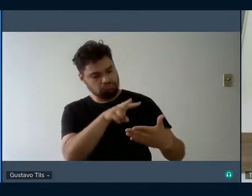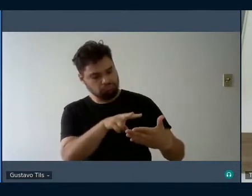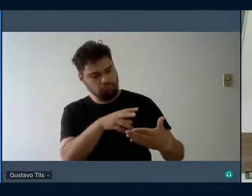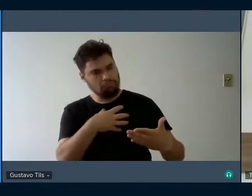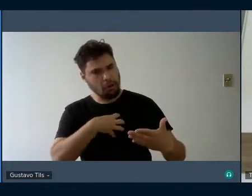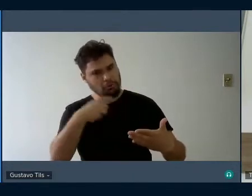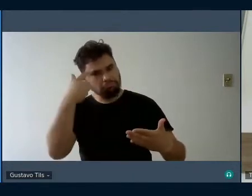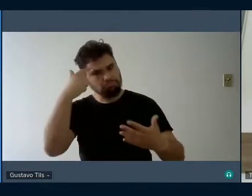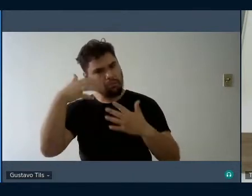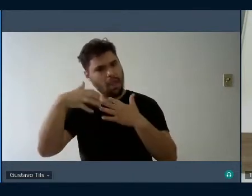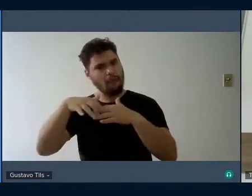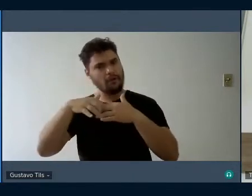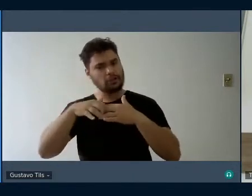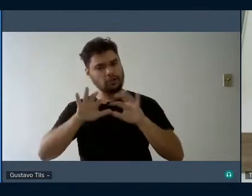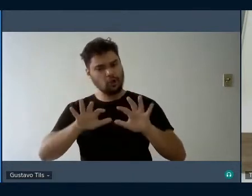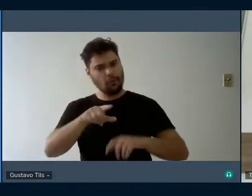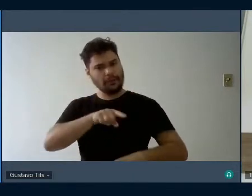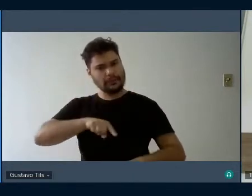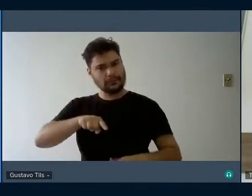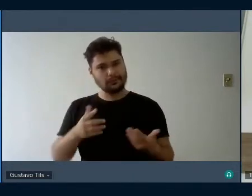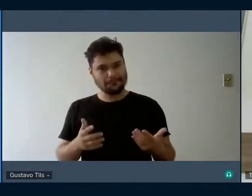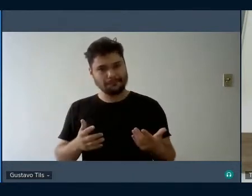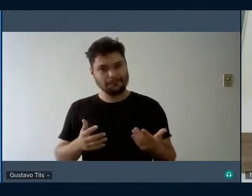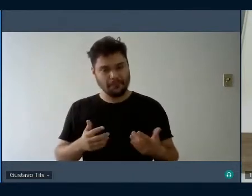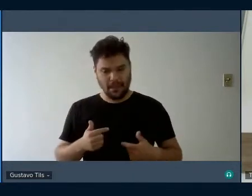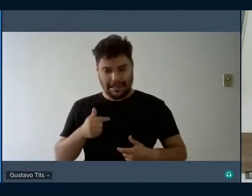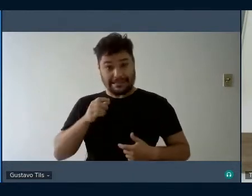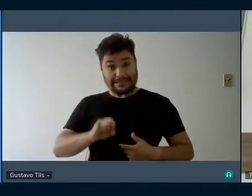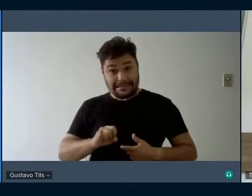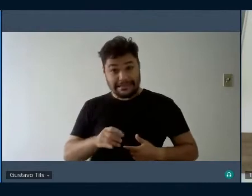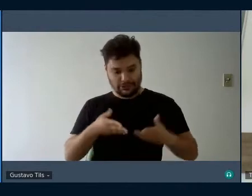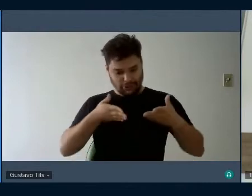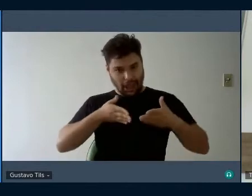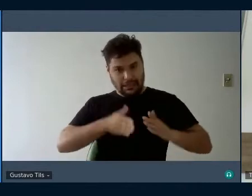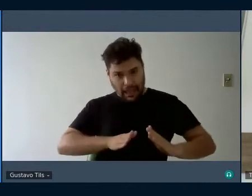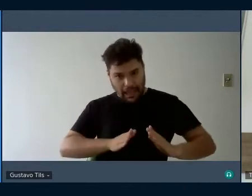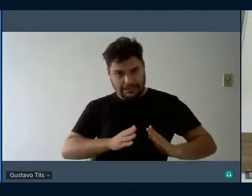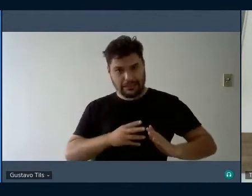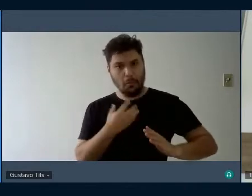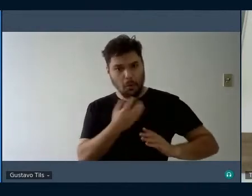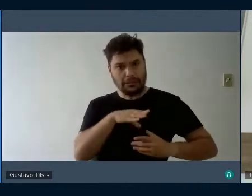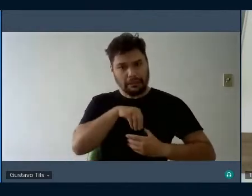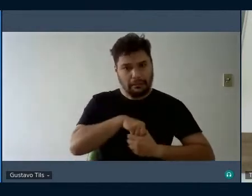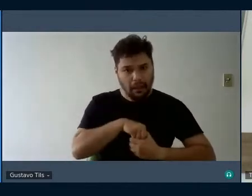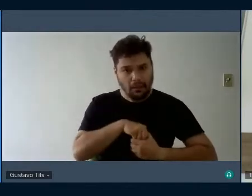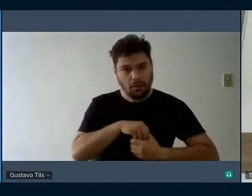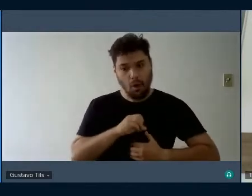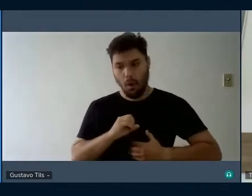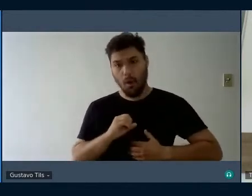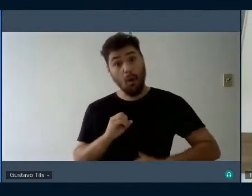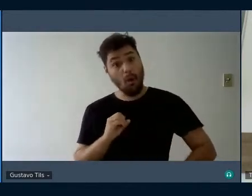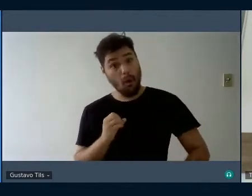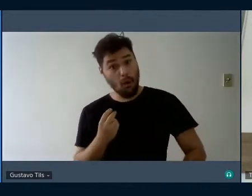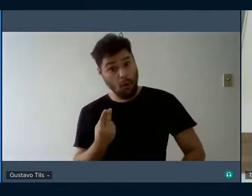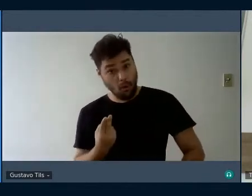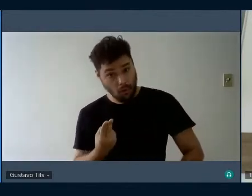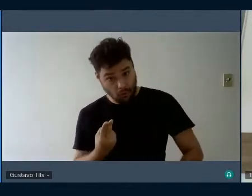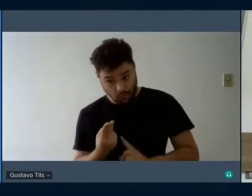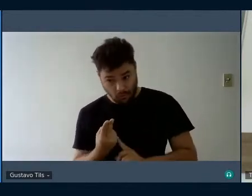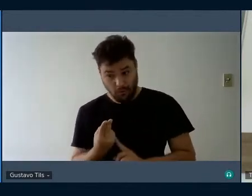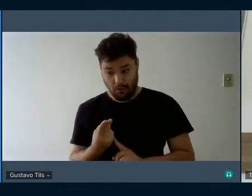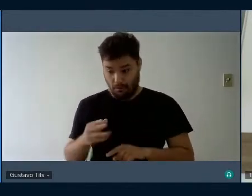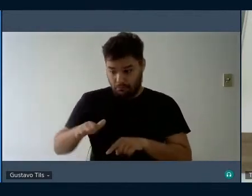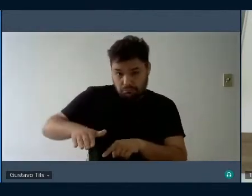momento. Se já somos musicais de maneira inata, ou se apresentamos a propensão ao